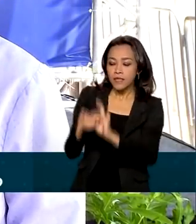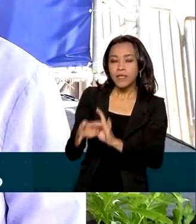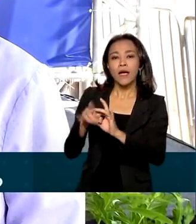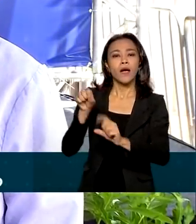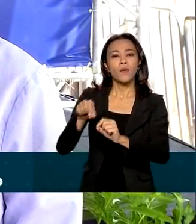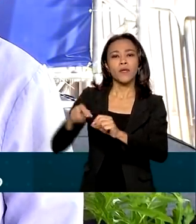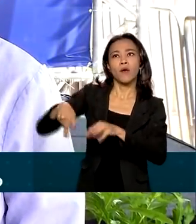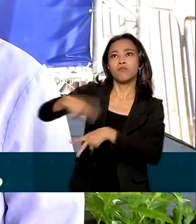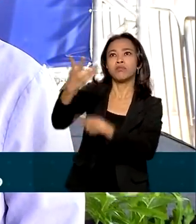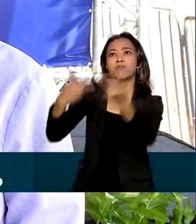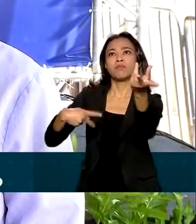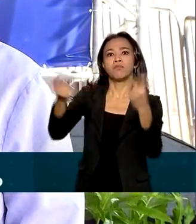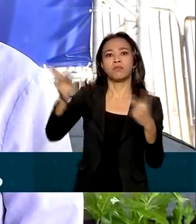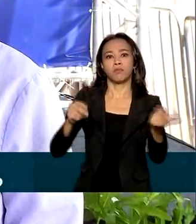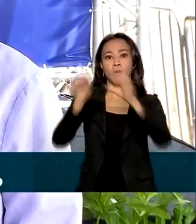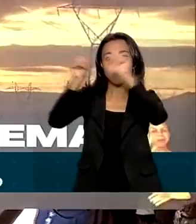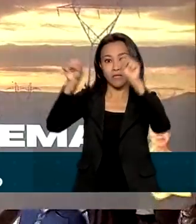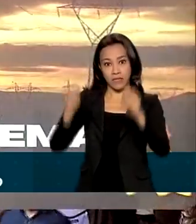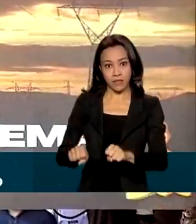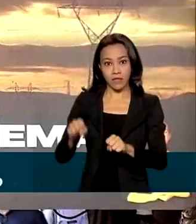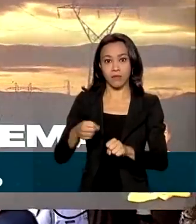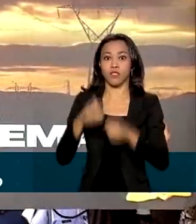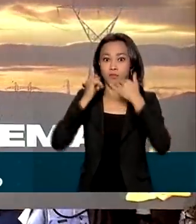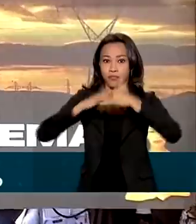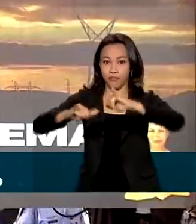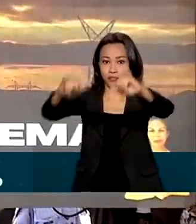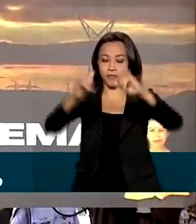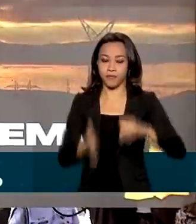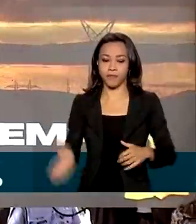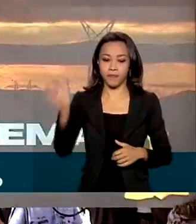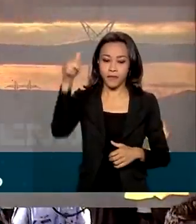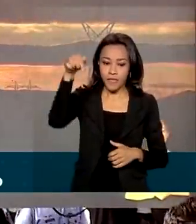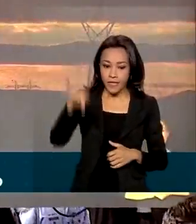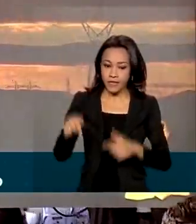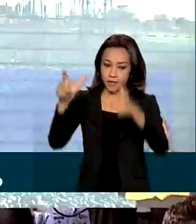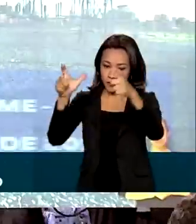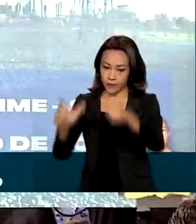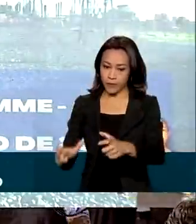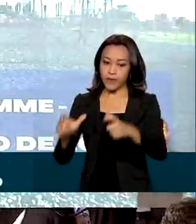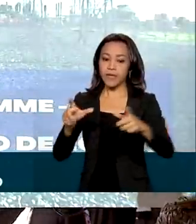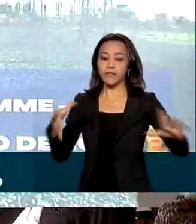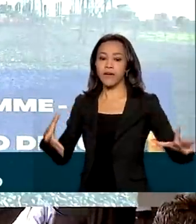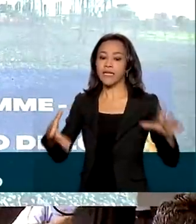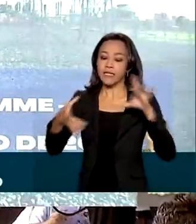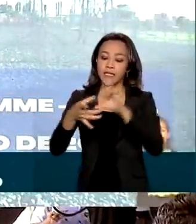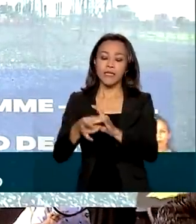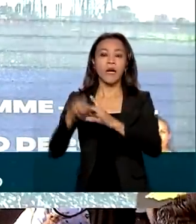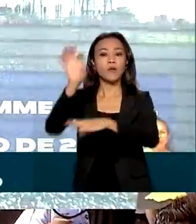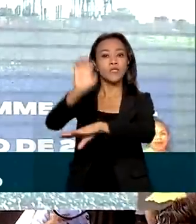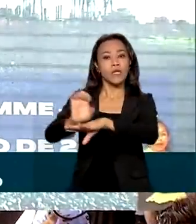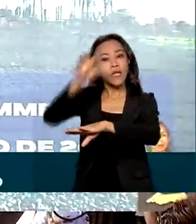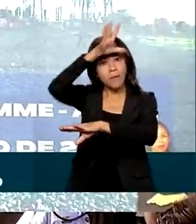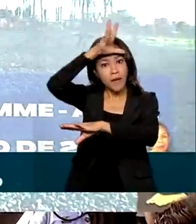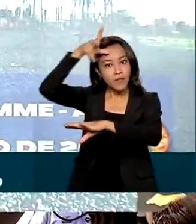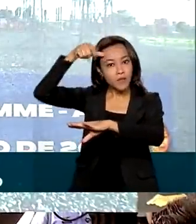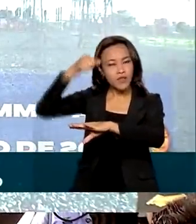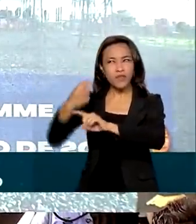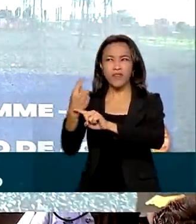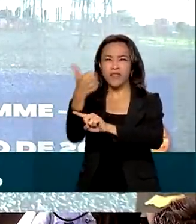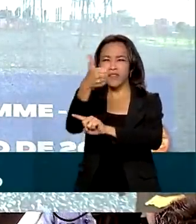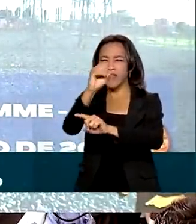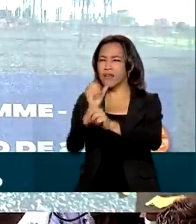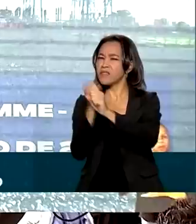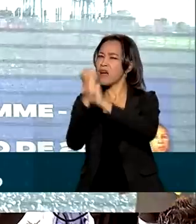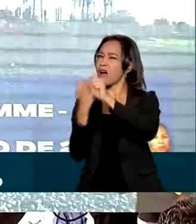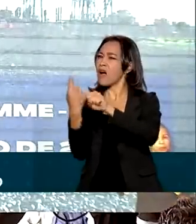e Distribuição de Energia Elétrica. O chamado linhão de Tucuruí, que vai ligar o Estado ao Amazonas, foi leiloado há 10 anos,